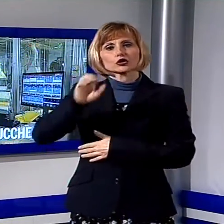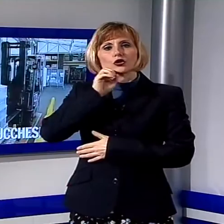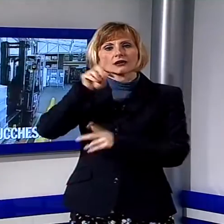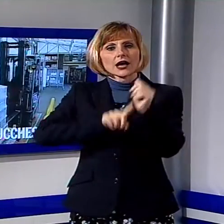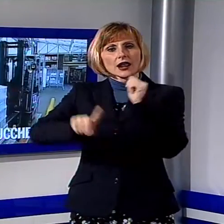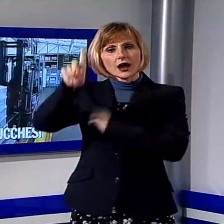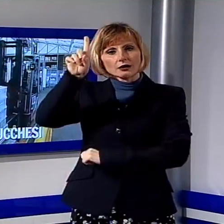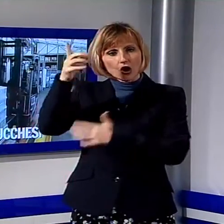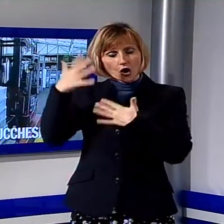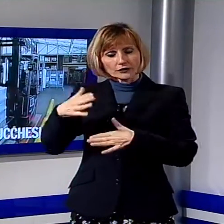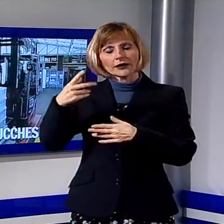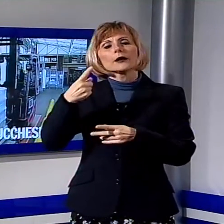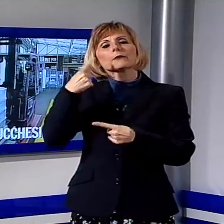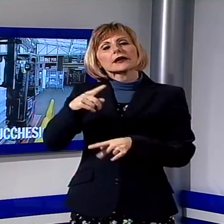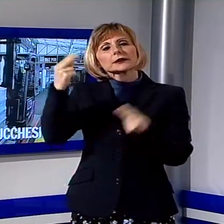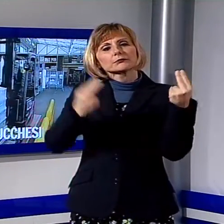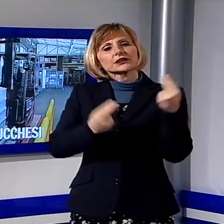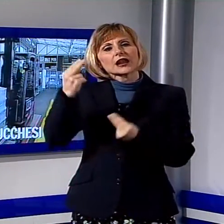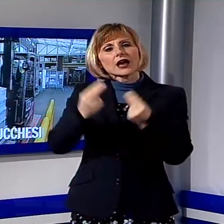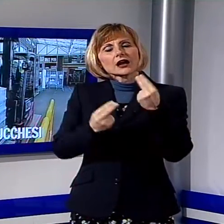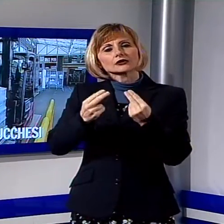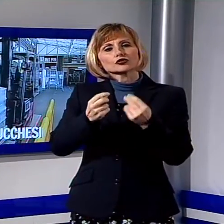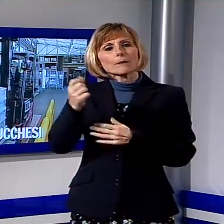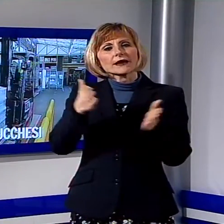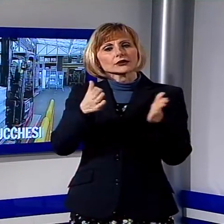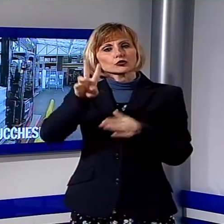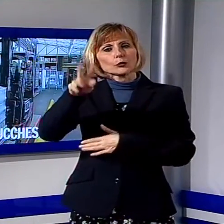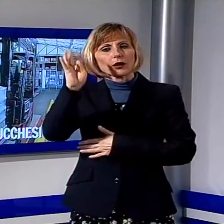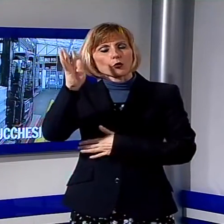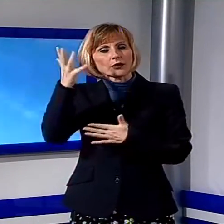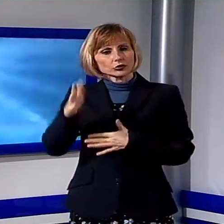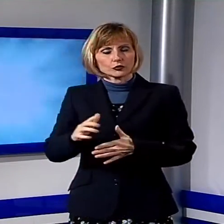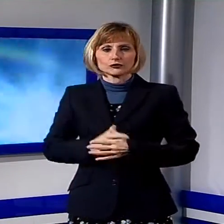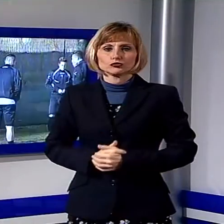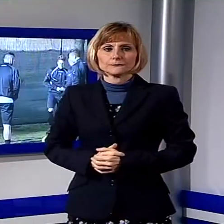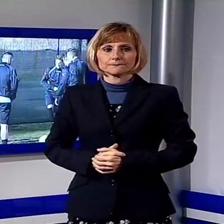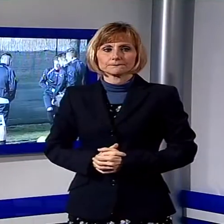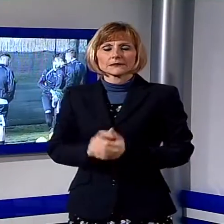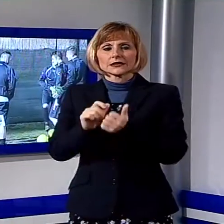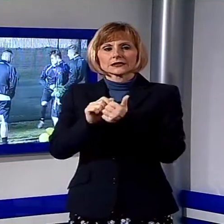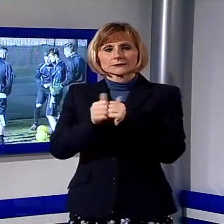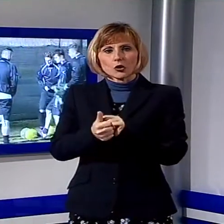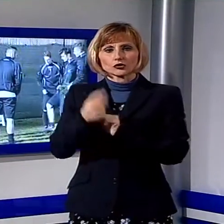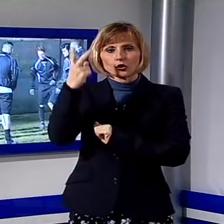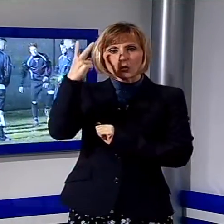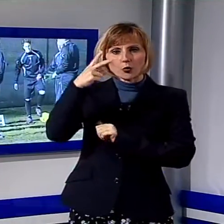2014 delle società di capitali manifatturieri. Sport contro l'Ancona per